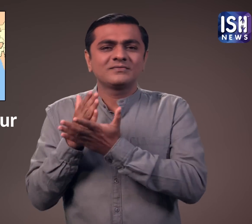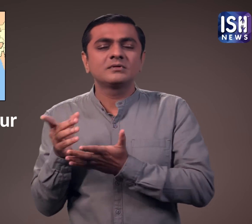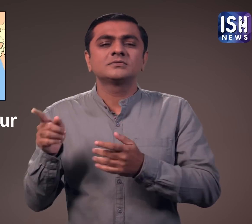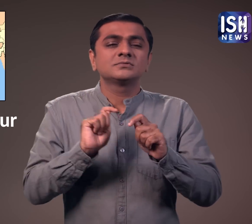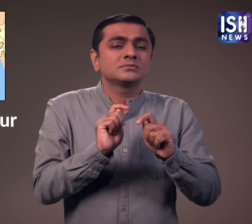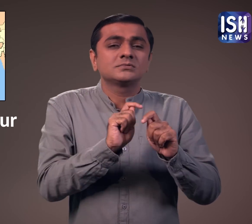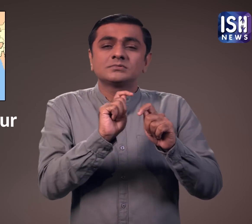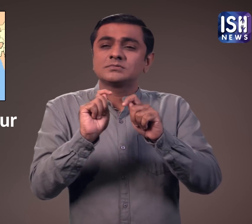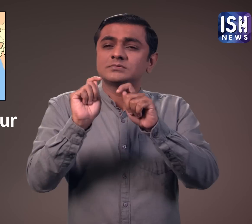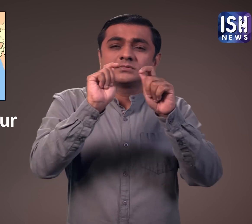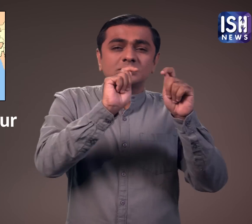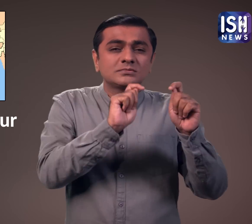महीने लगे।